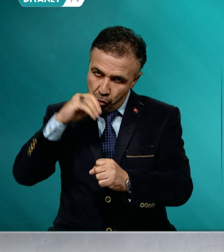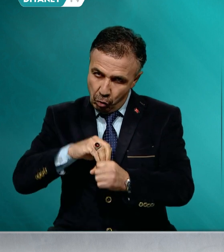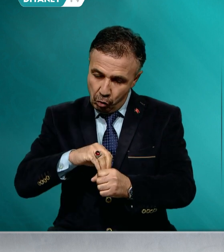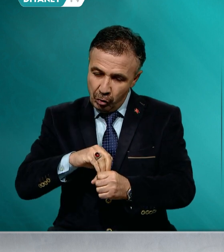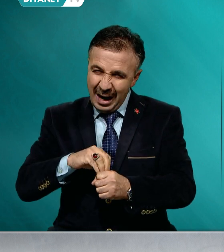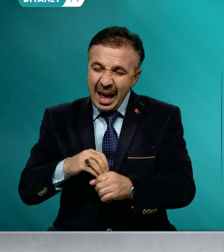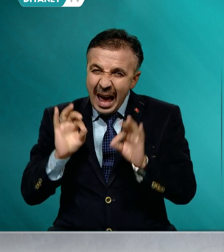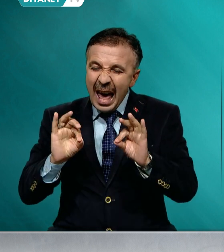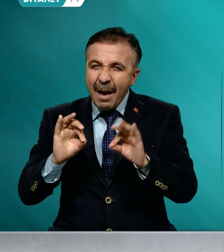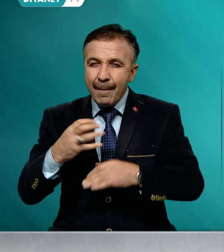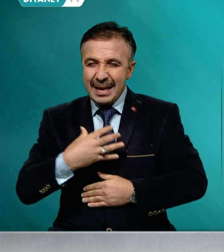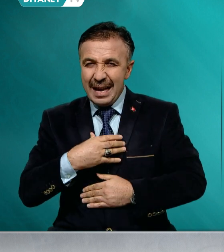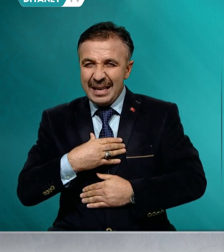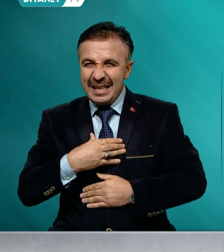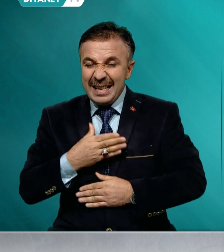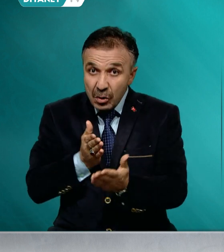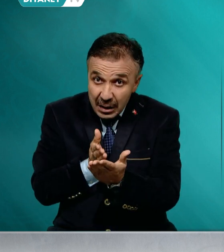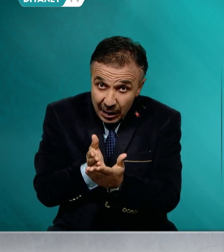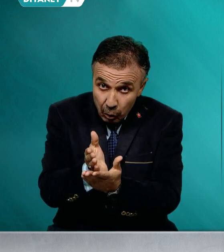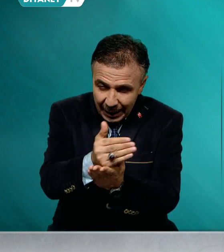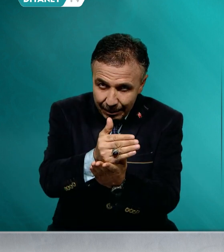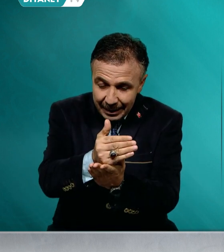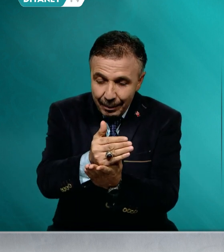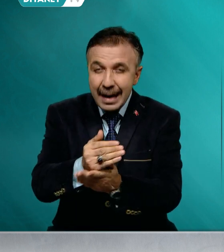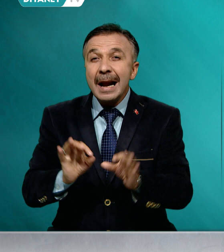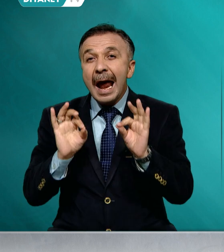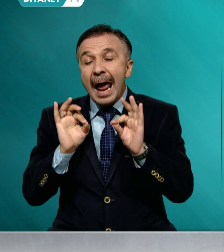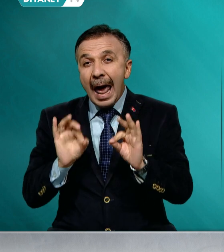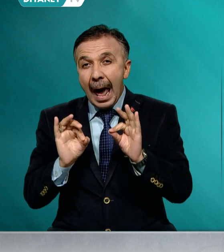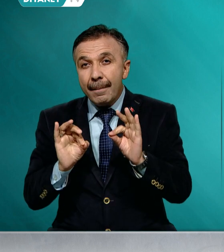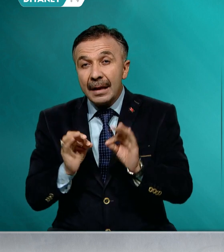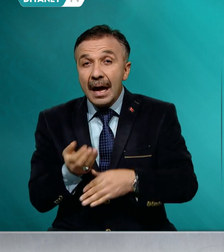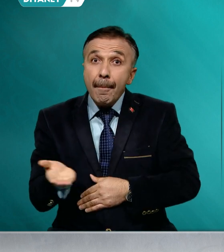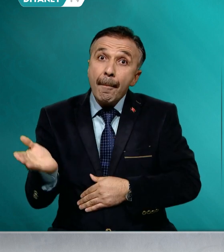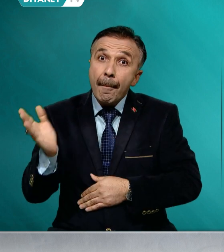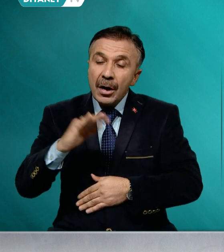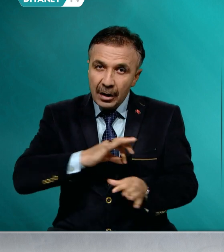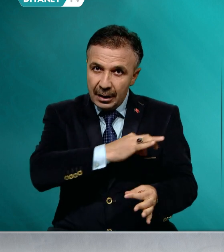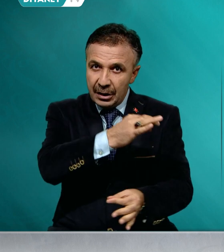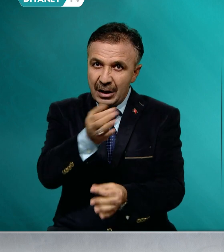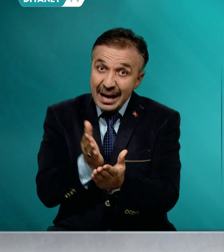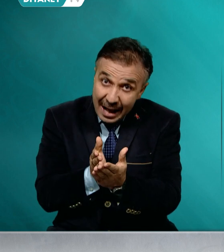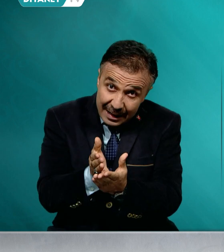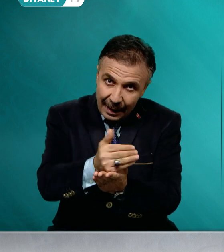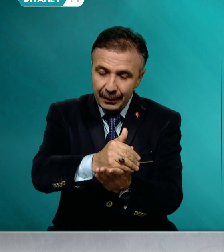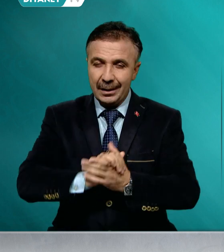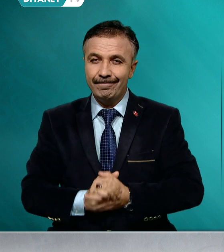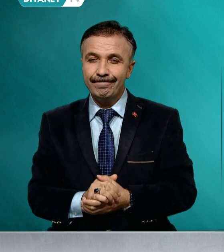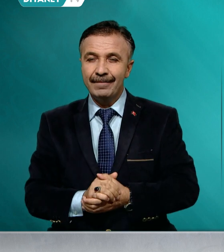sıratı müstakimden sapar, hem de başkalarını saptırır. Değerli müminler,